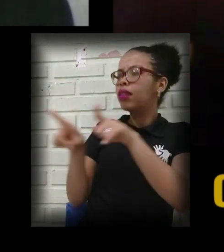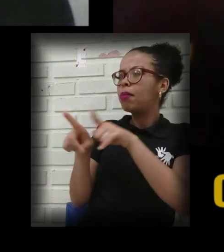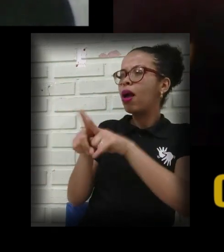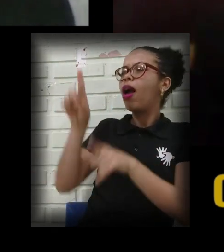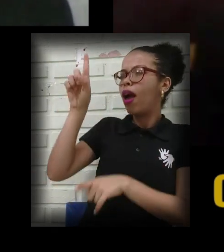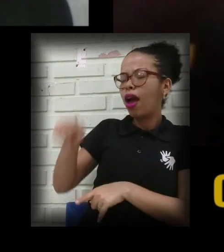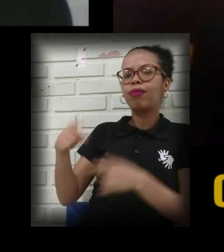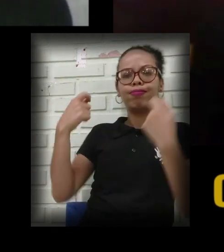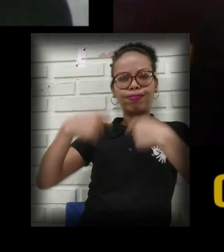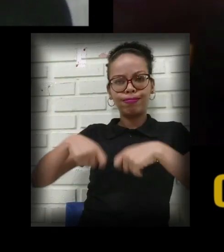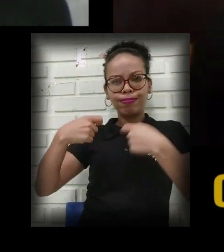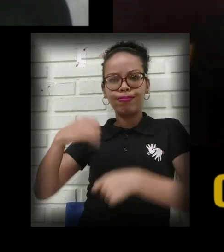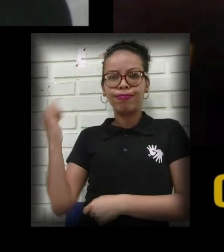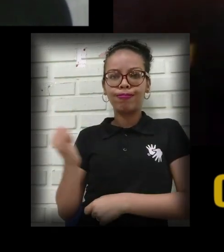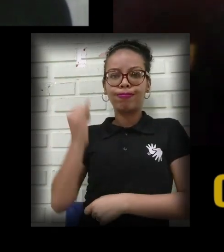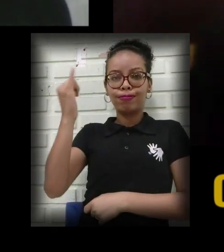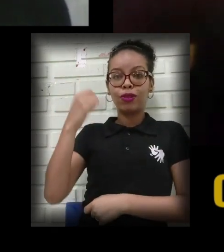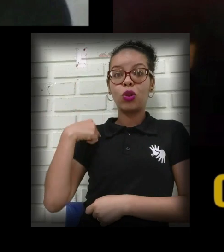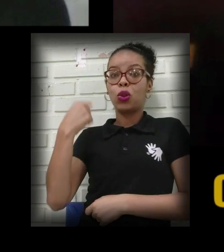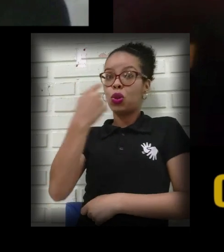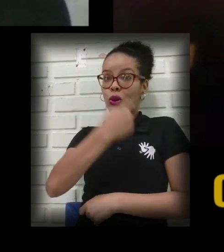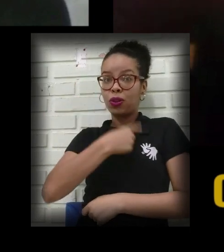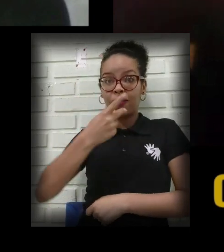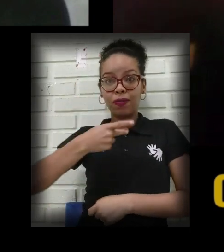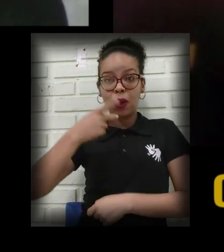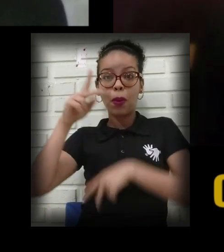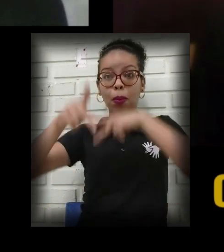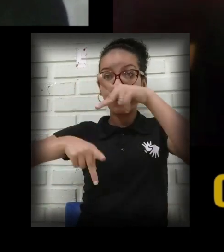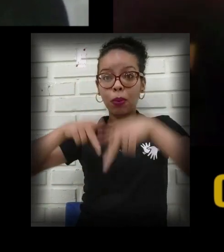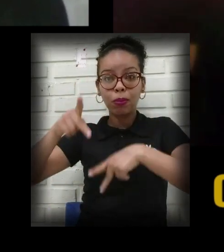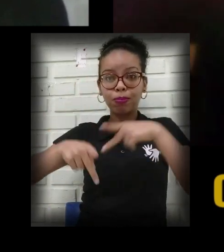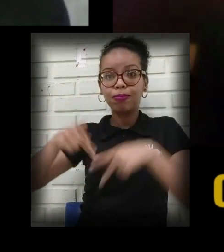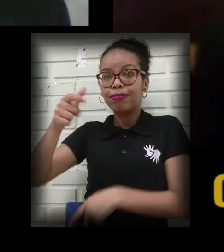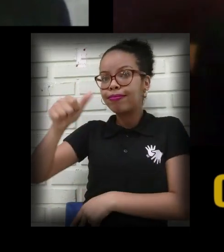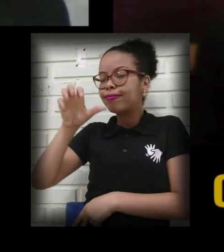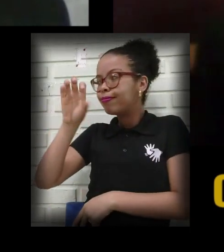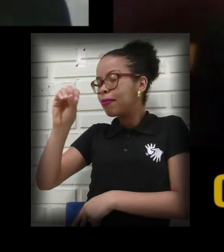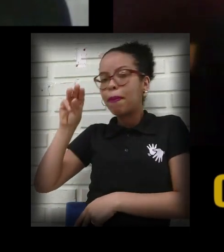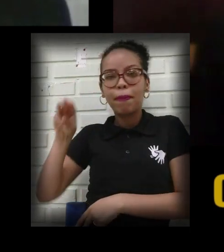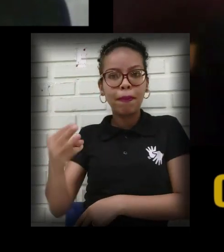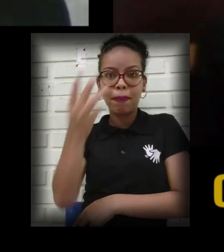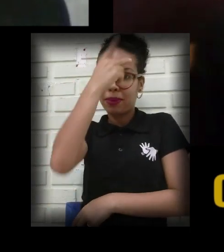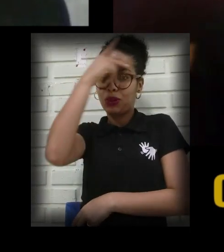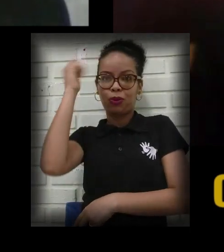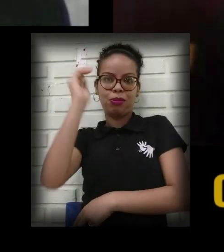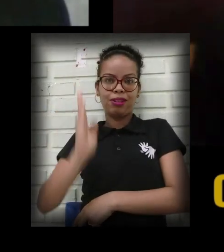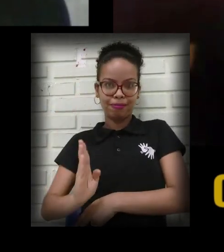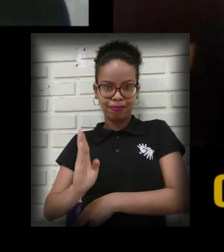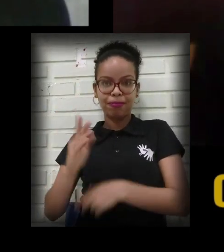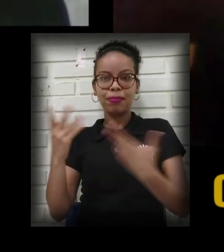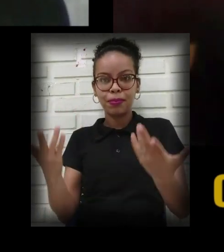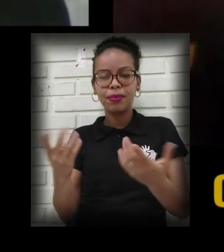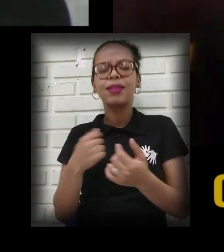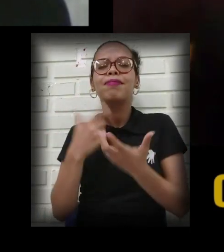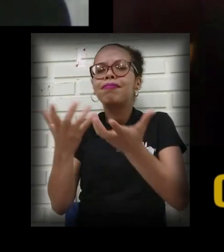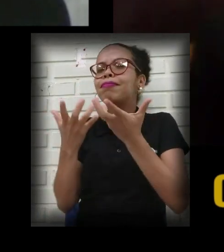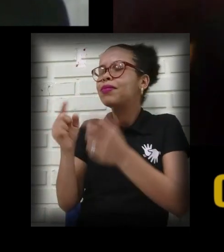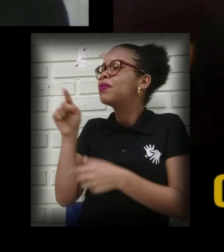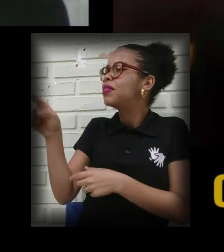uma necessidade, né? Porque nós estamos falando de uma população de 10 milhões de pessoas. Queria que você falasse para a